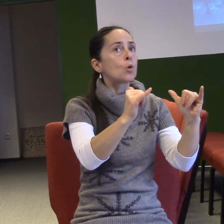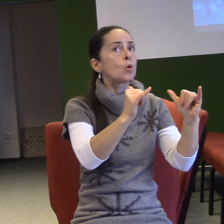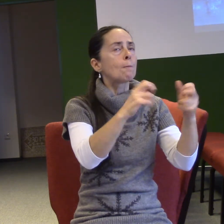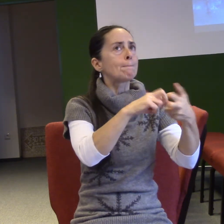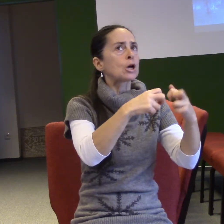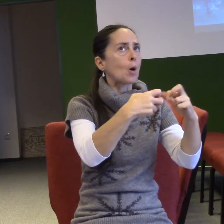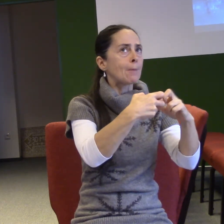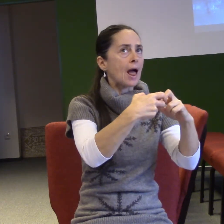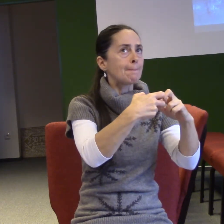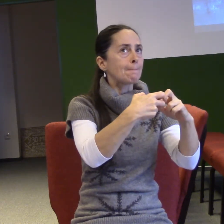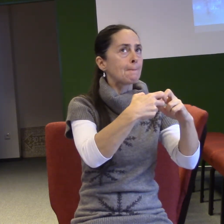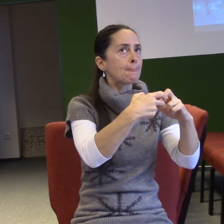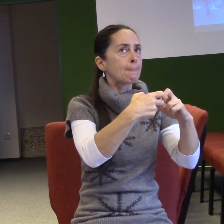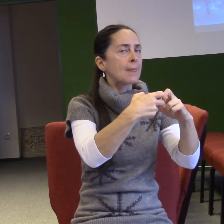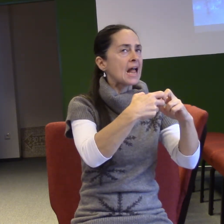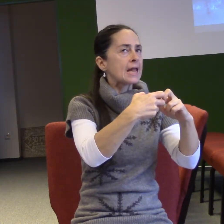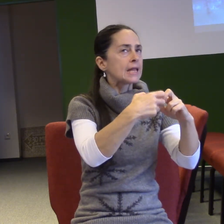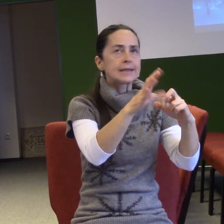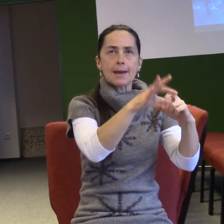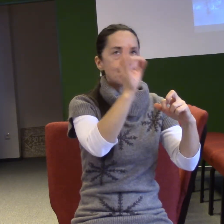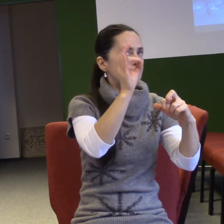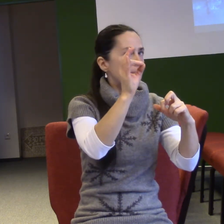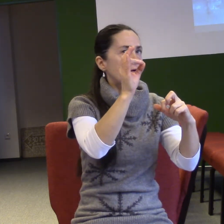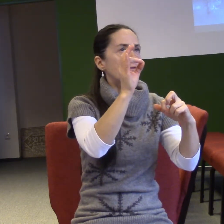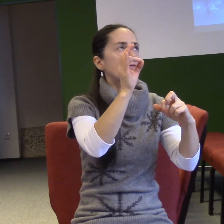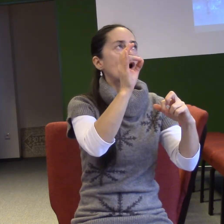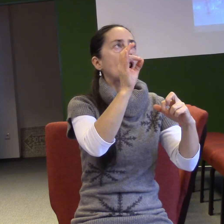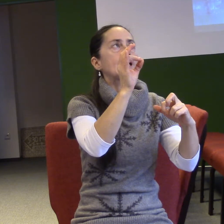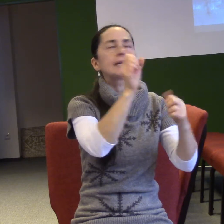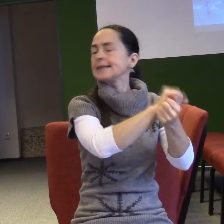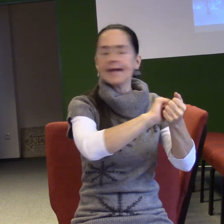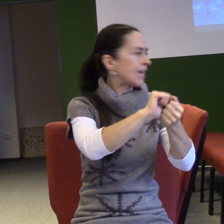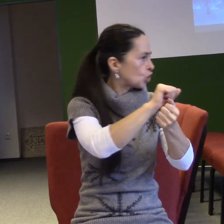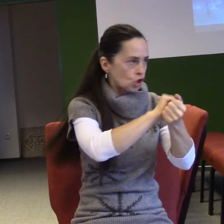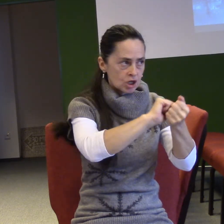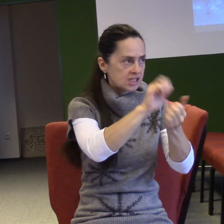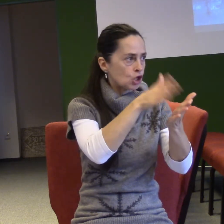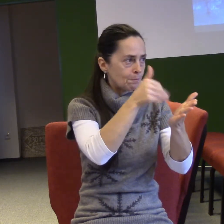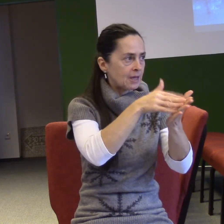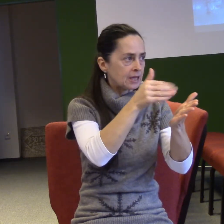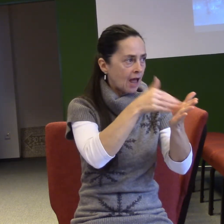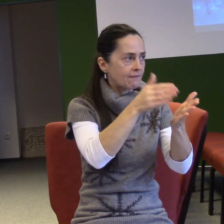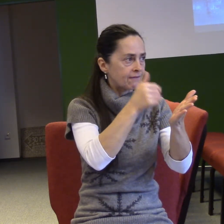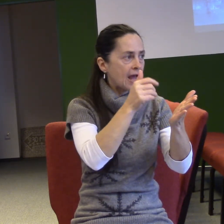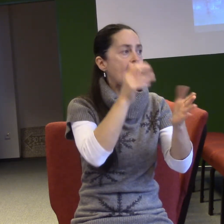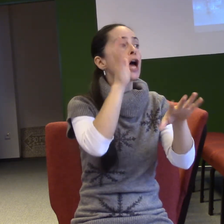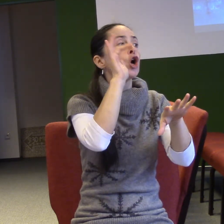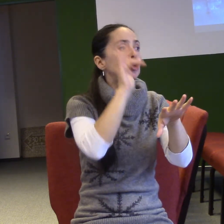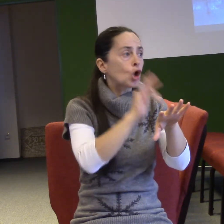Nepovolaný a nečistý a nepřipravený člověk, když se dotkne boží přítomnosti, tak skončí špatně. Stalo se to, tuším,